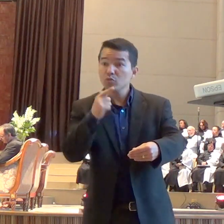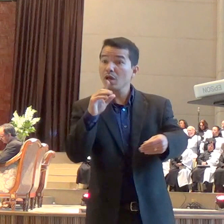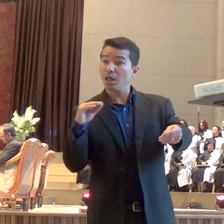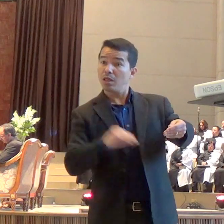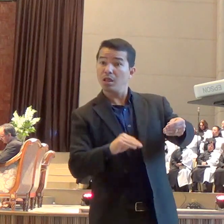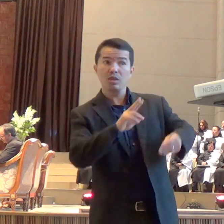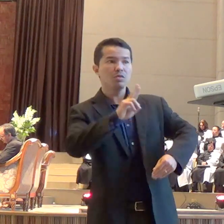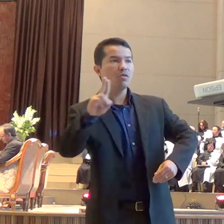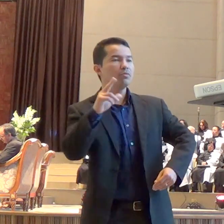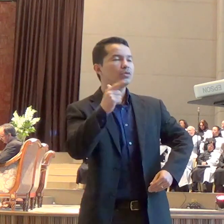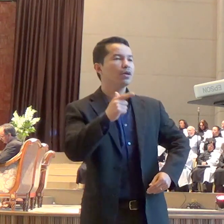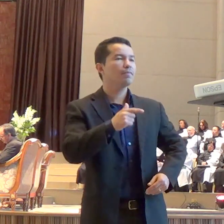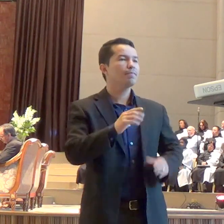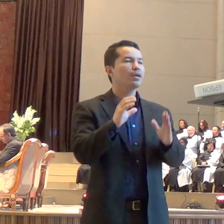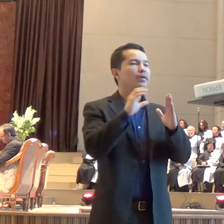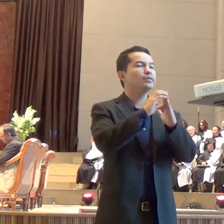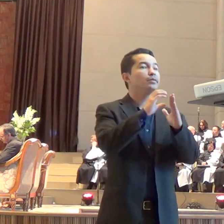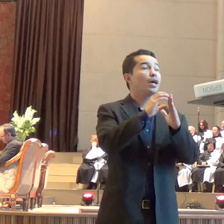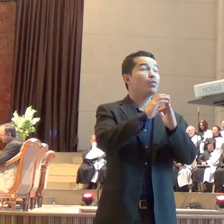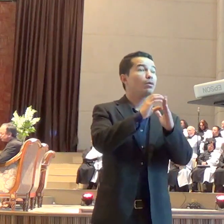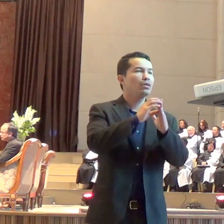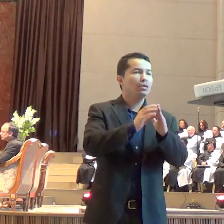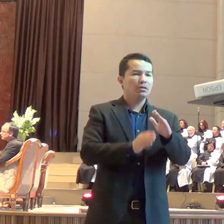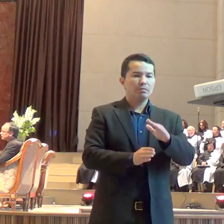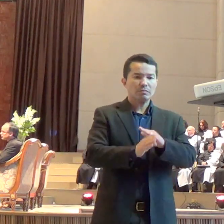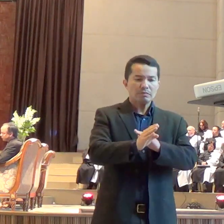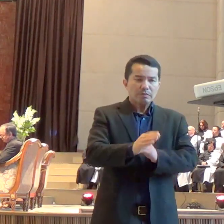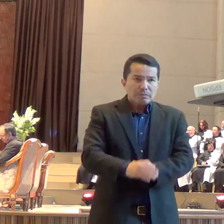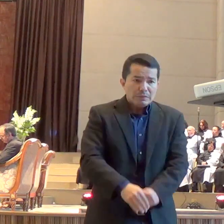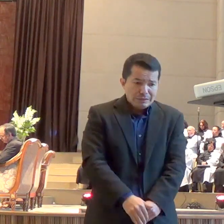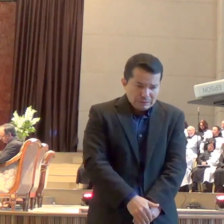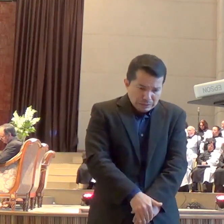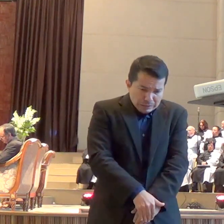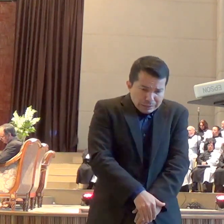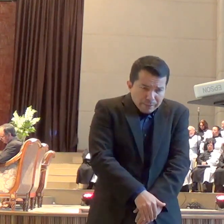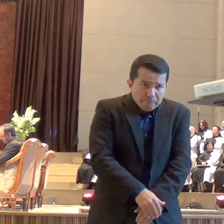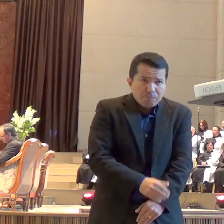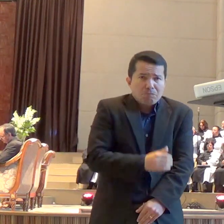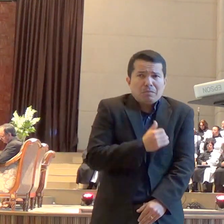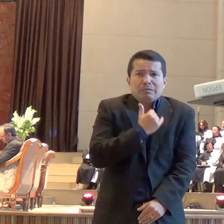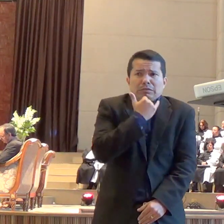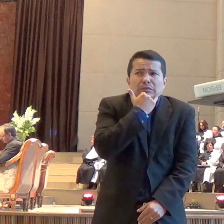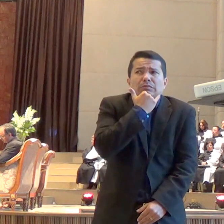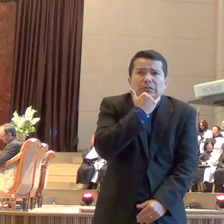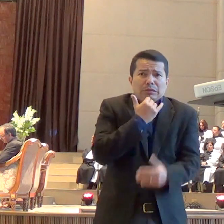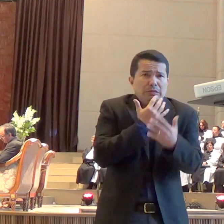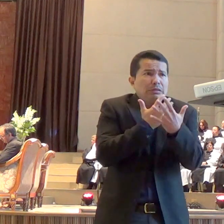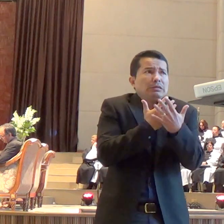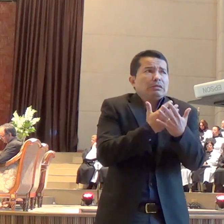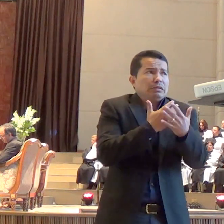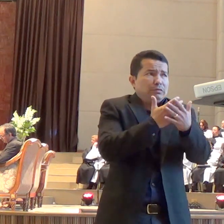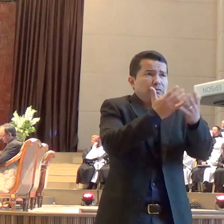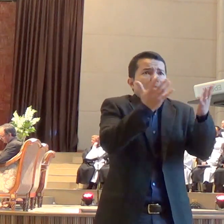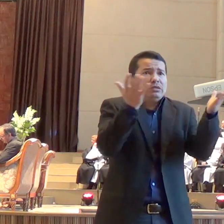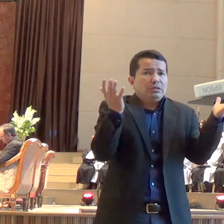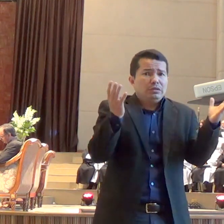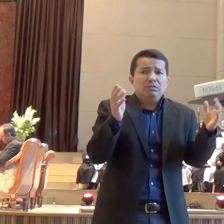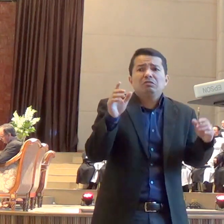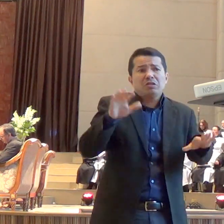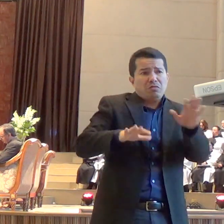envergonhada, ela olhou assim e disse para a gente, olha, vocês vão me chamar de maluca, mas eu